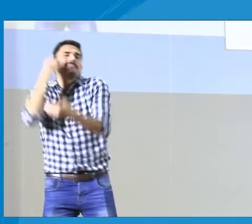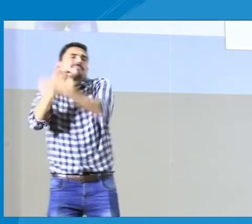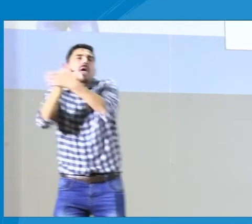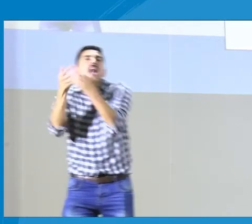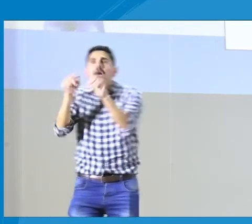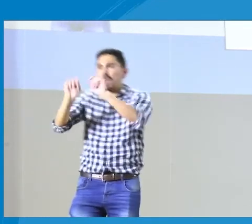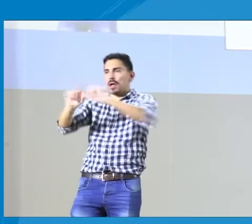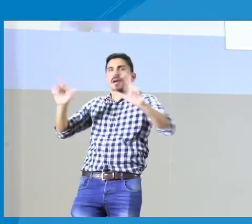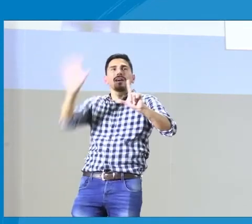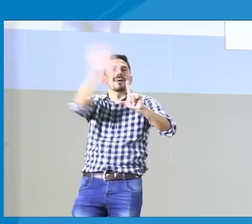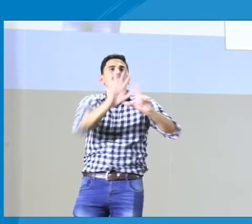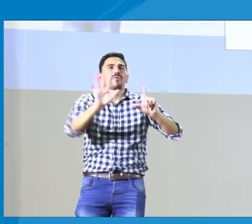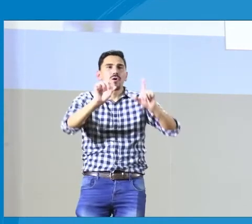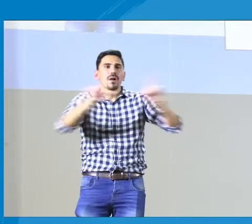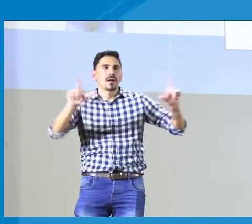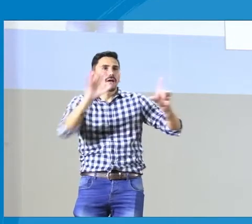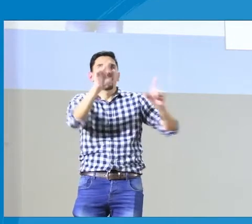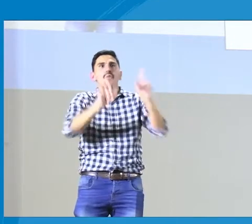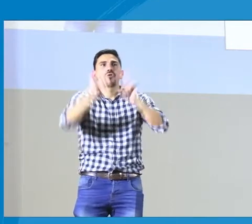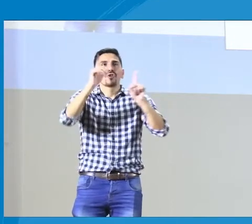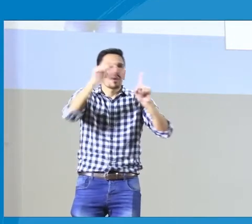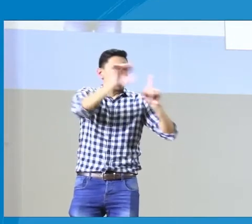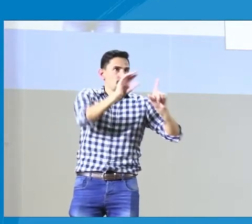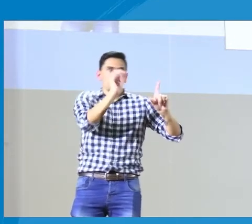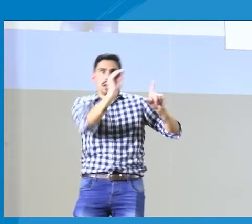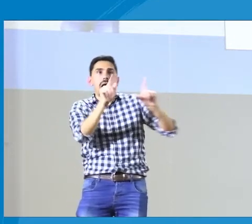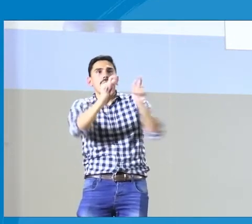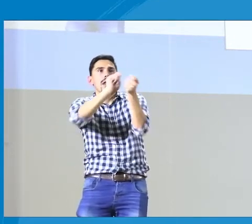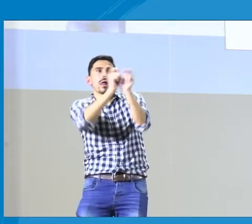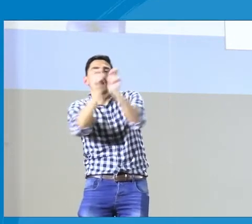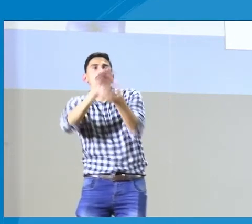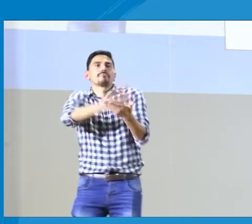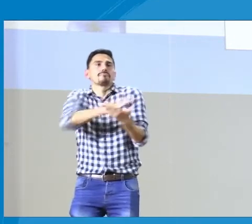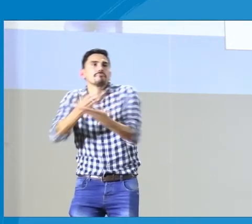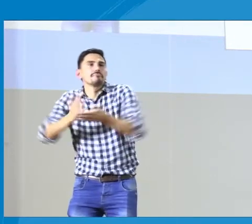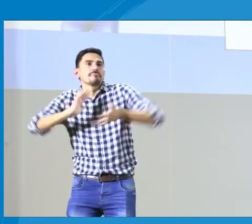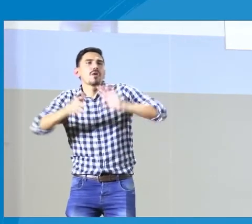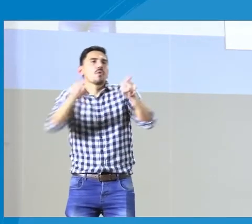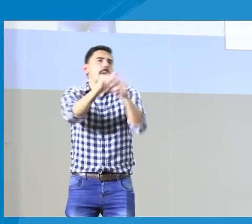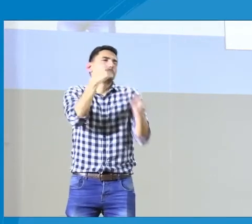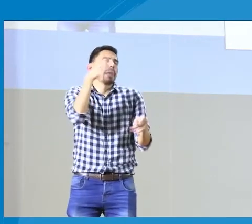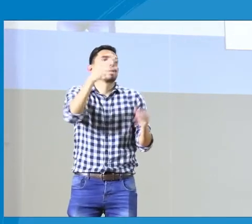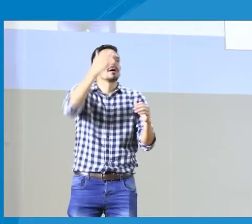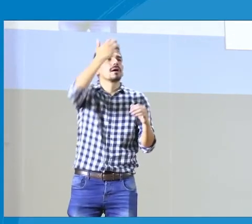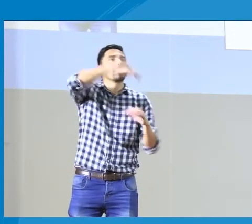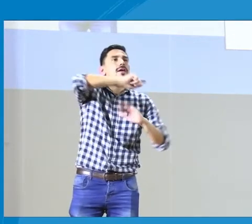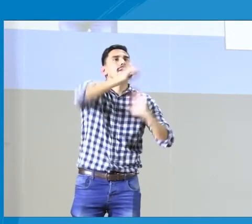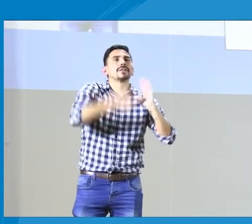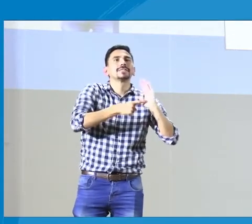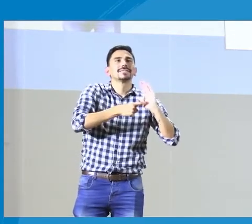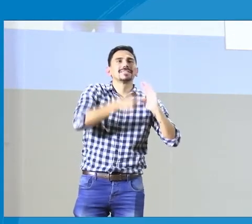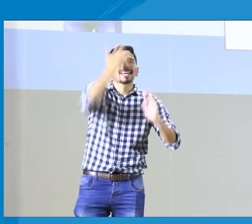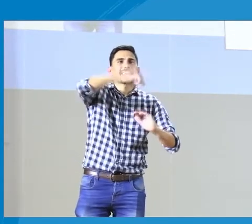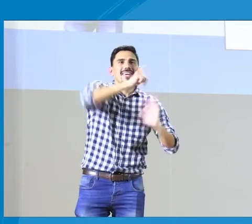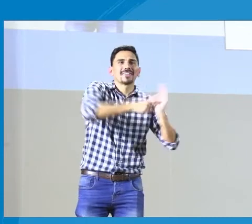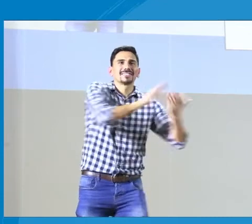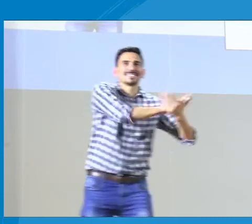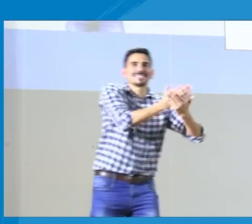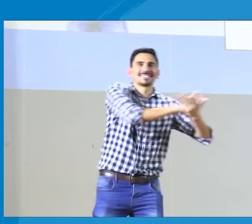cómo movilizarse, dónde inscribirse, que se hagan las citaciones y todo. Es un proceso de traducción como